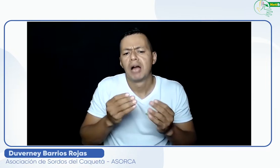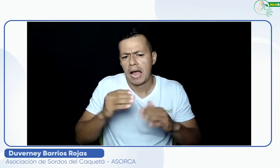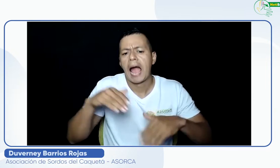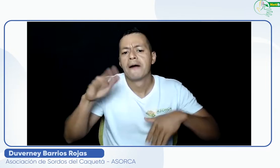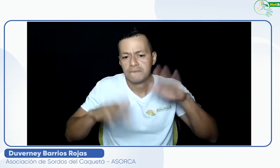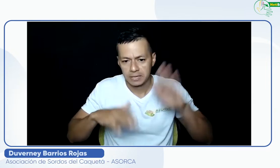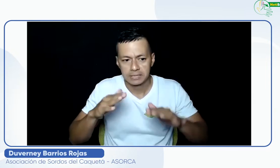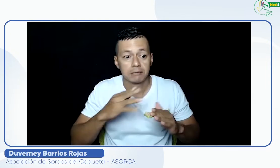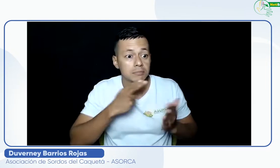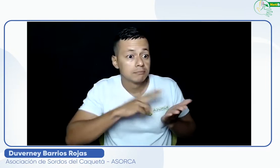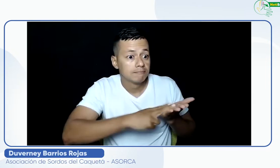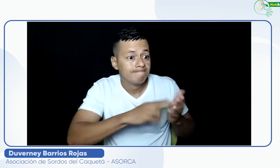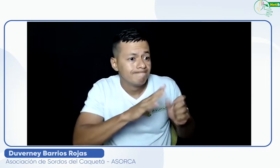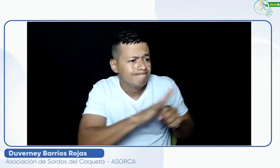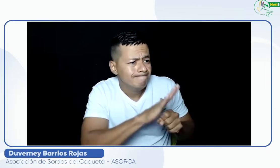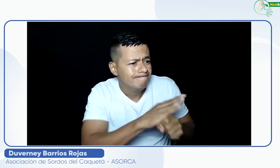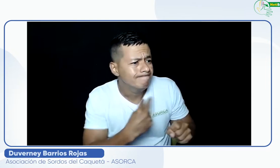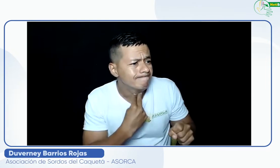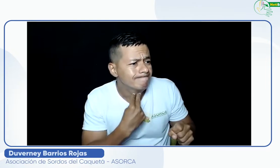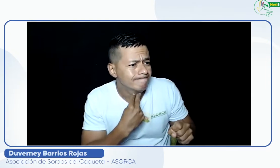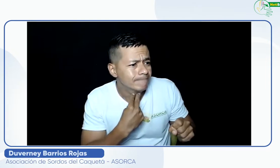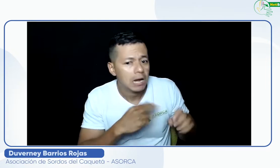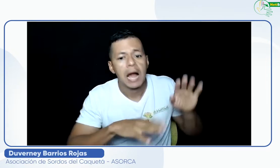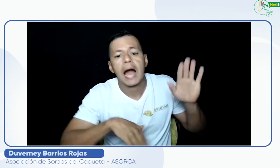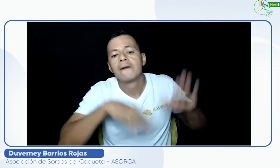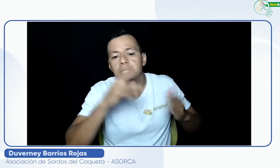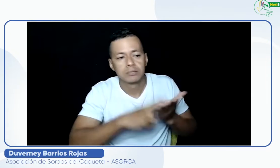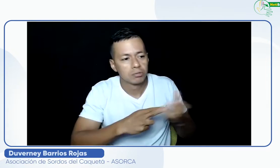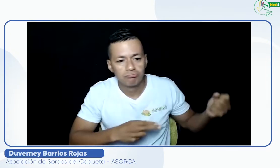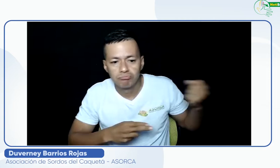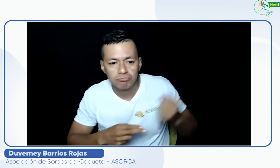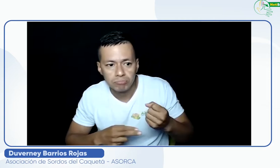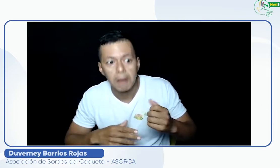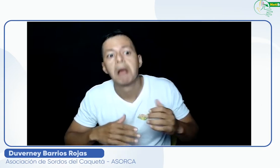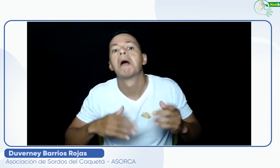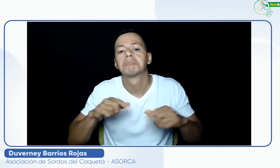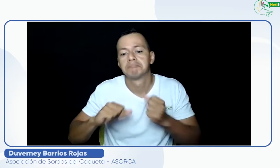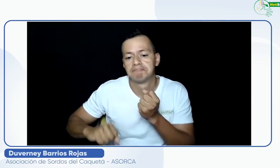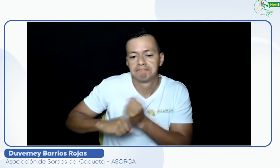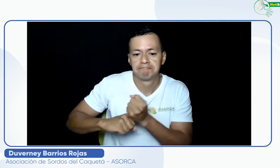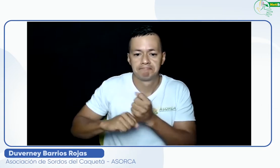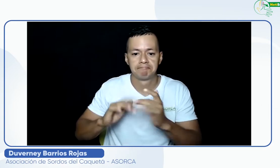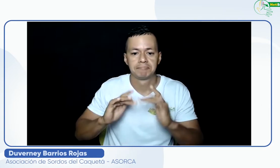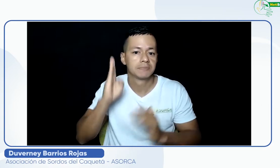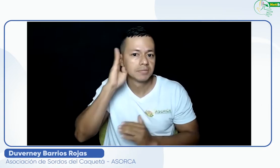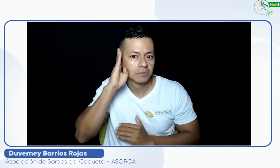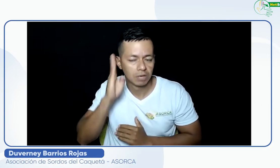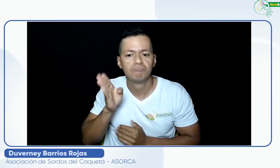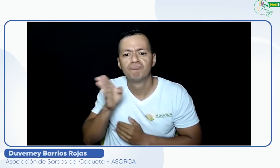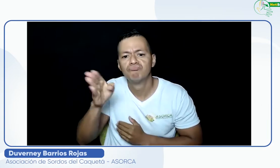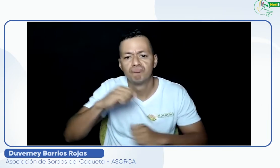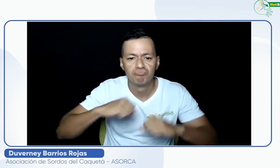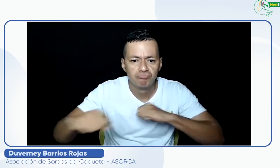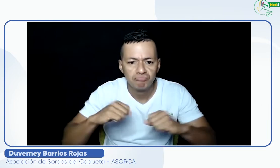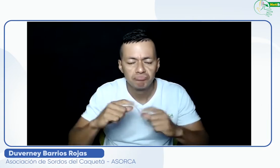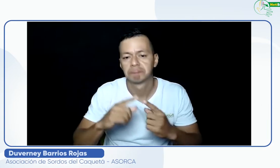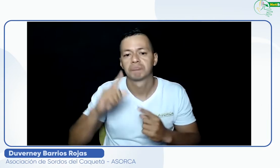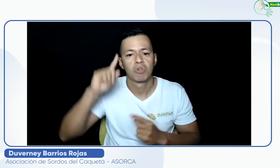intérprete no puede apoyarme de forma presencial, llevo el celular conmigo para hacer acciones de incidencia o gestiones ante el gobierno, como en